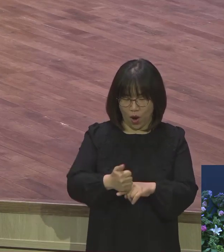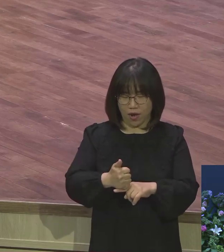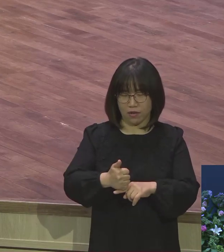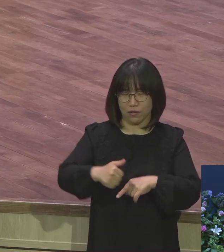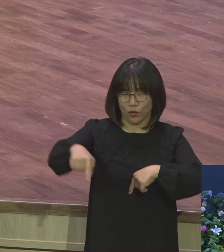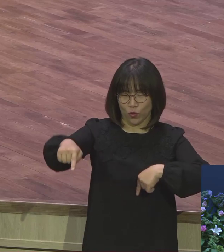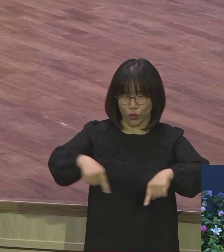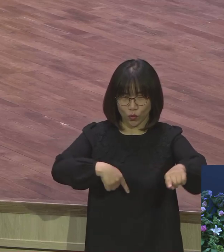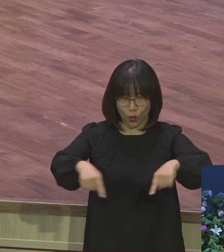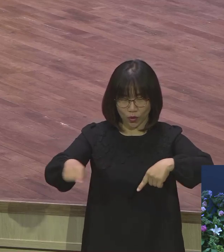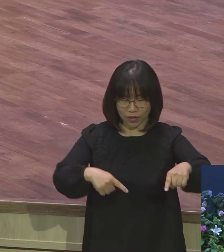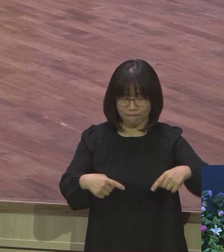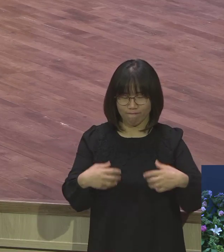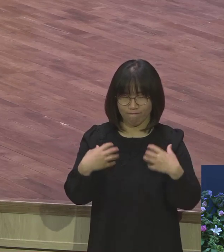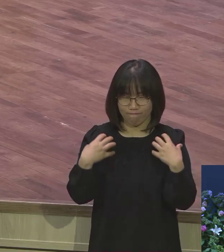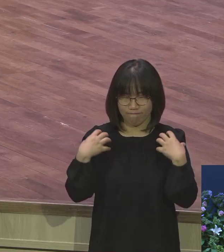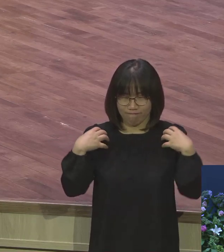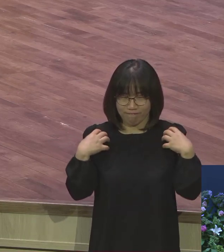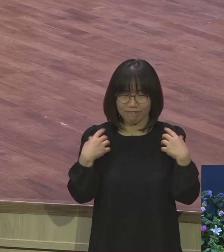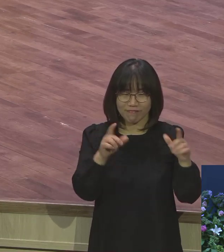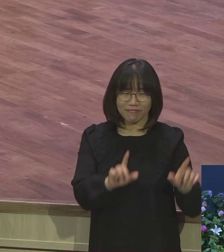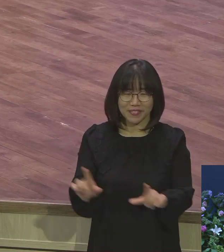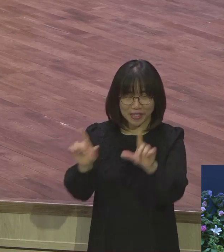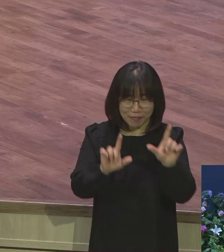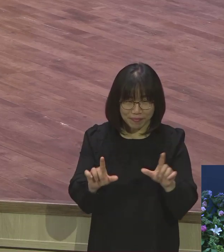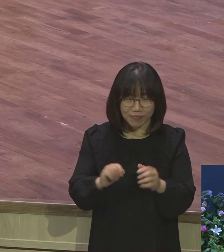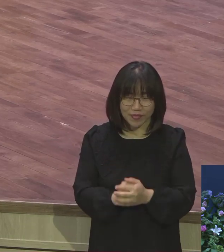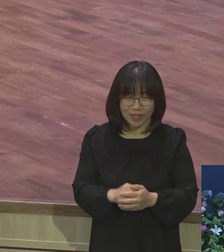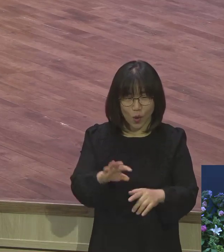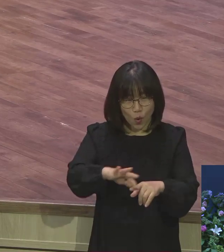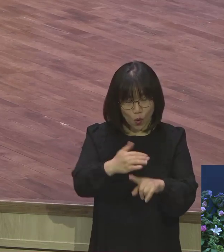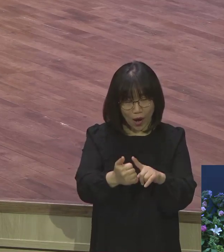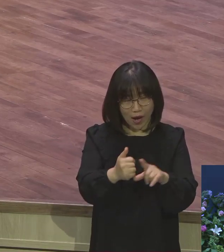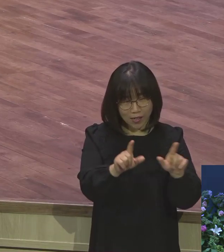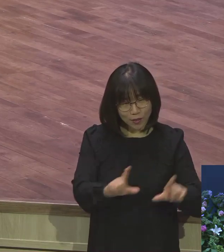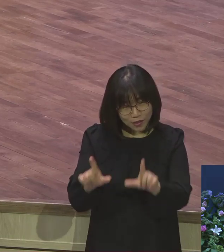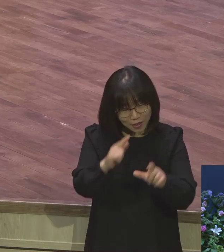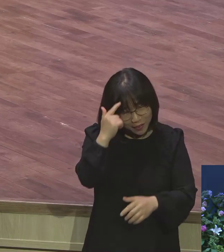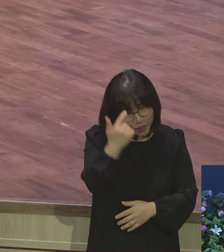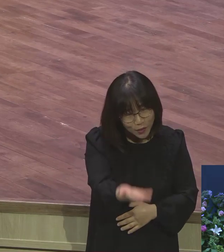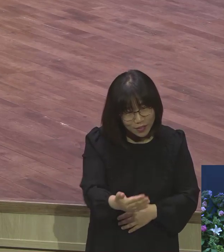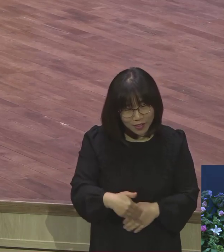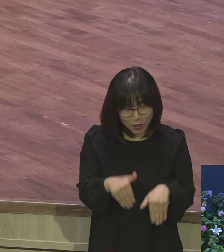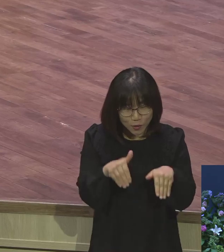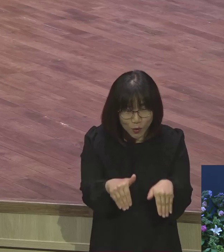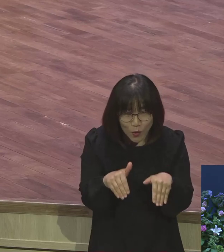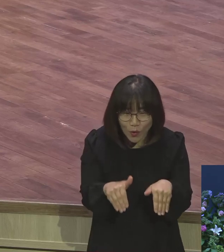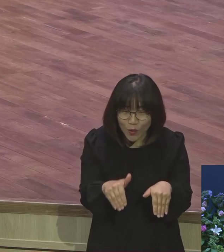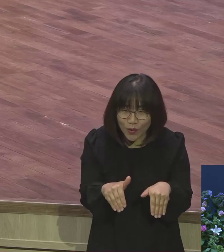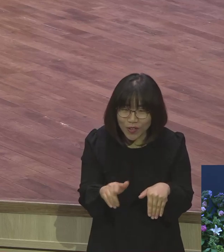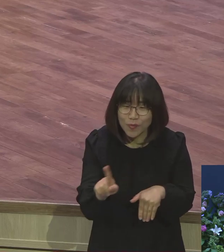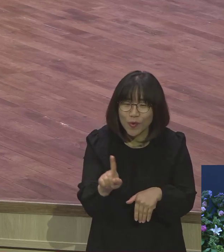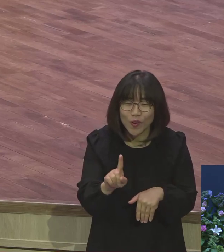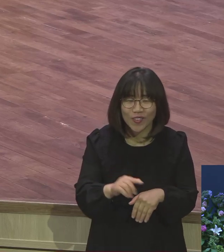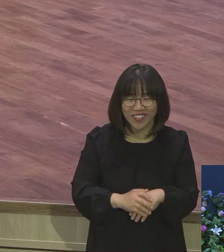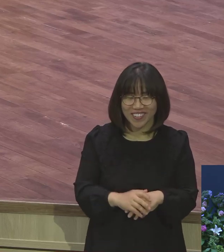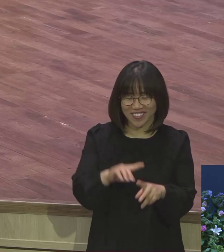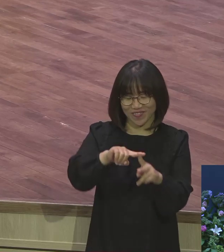왕노릇 왕노릇. 아멘? 왕노릇 했어요? 종노릇 했어요? 사람 눈치나